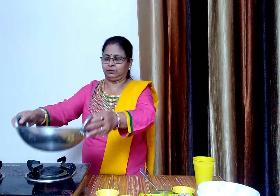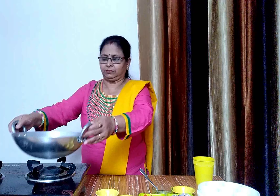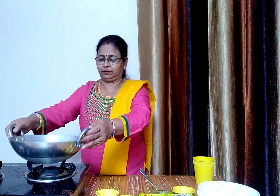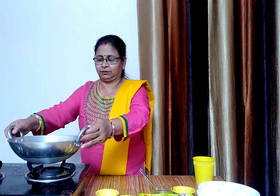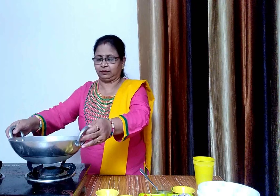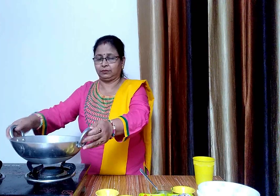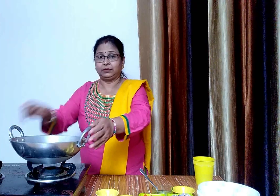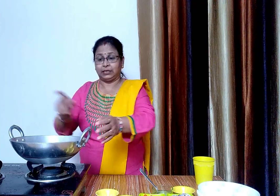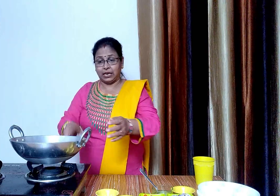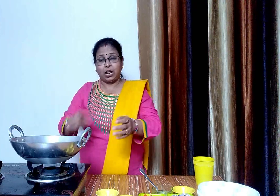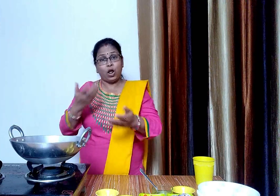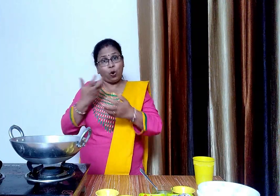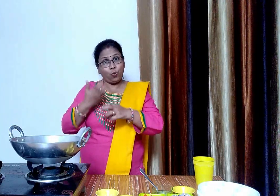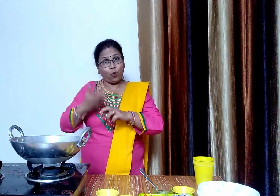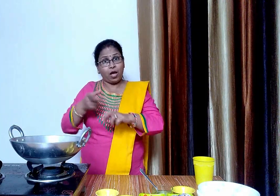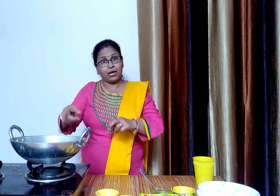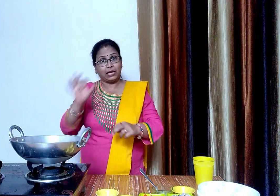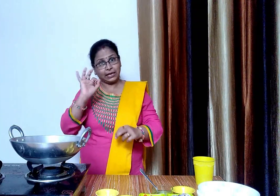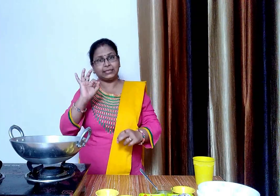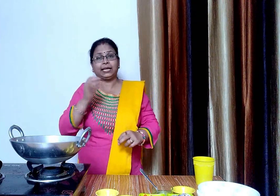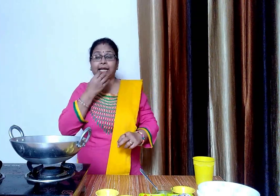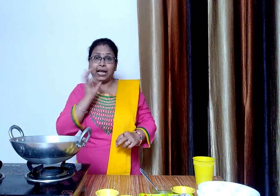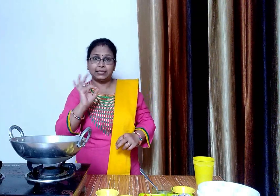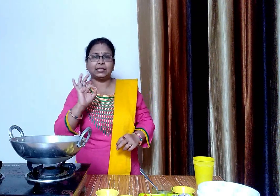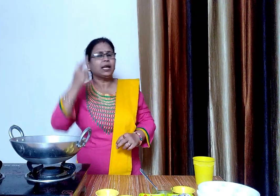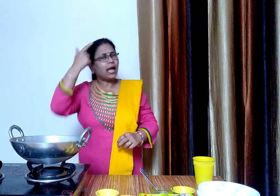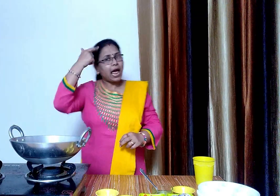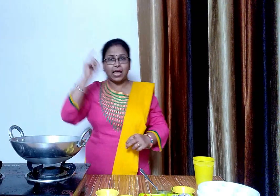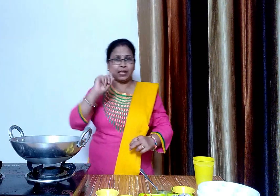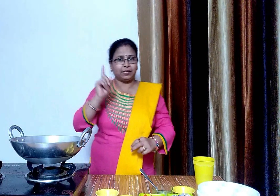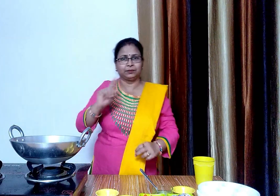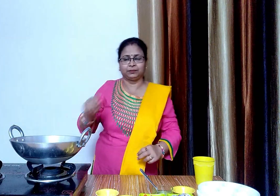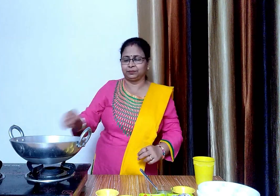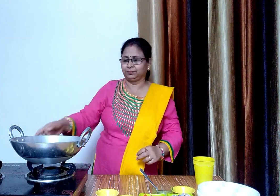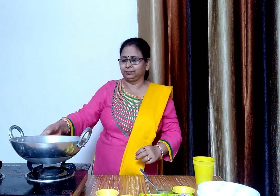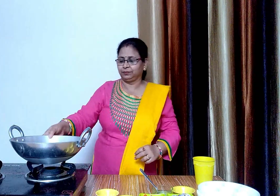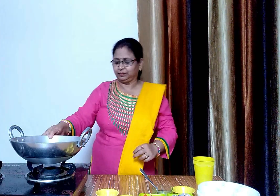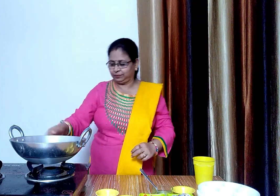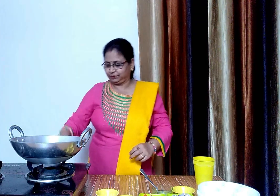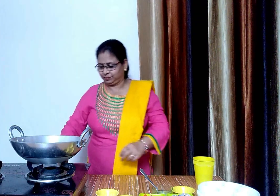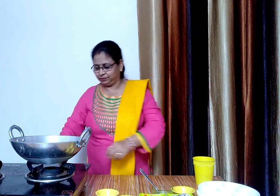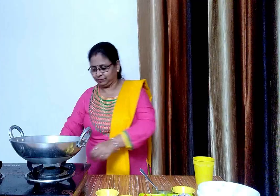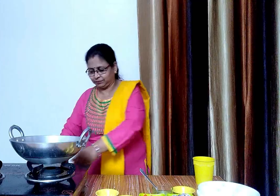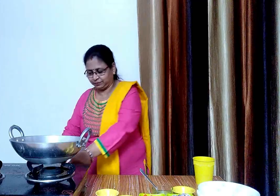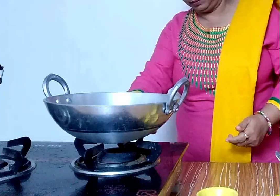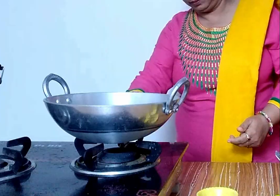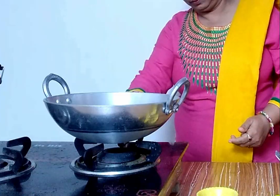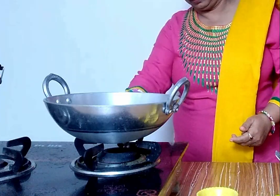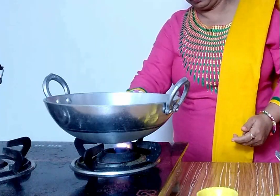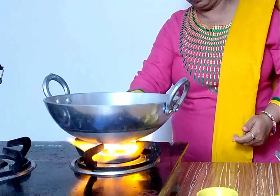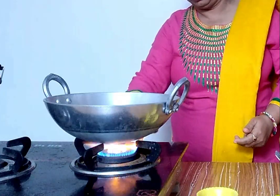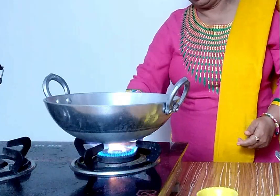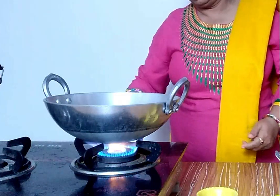याद रहे हमें लोही की कड़ाई का यूस करना है क्योंकि इसमें टेस्ट अच्छा आता है अब हम गैस ओन करेंगे